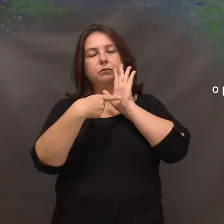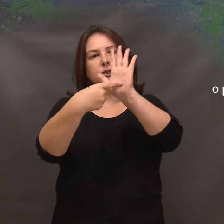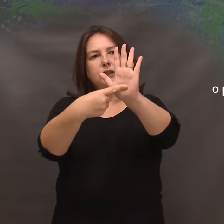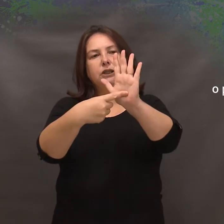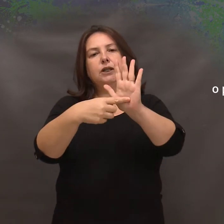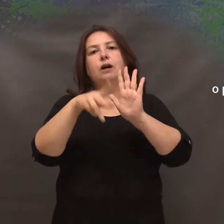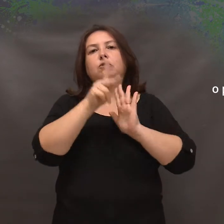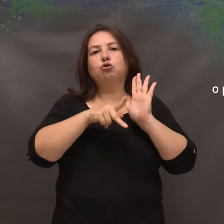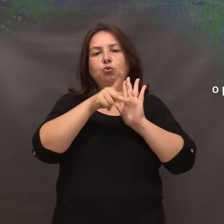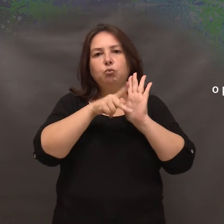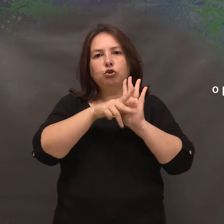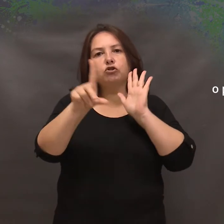Executivo Municipal,